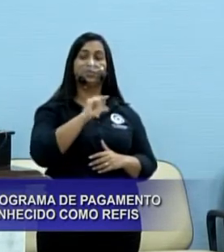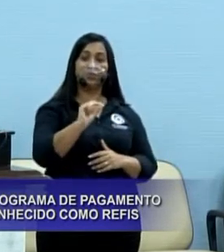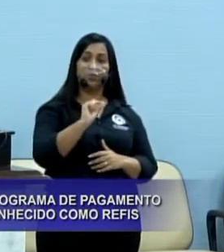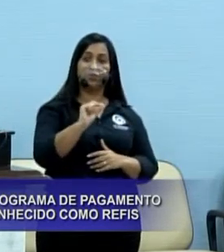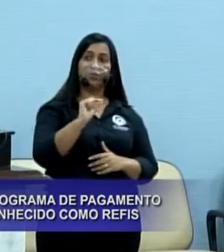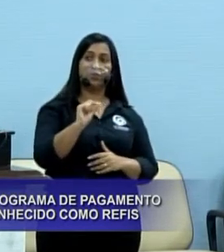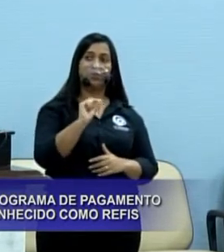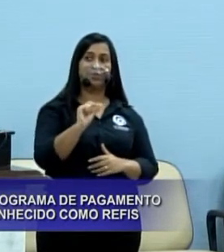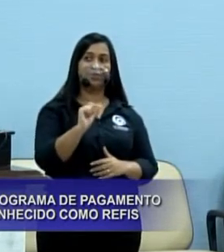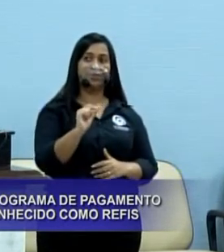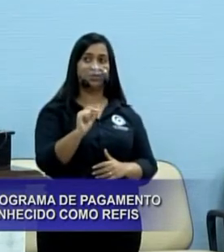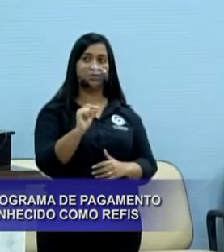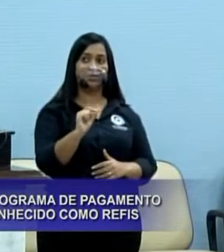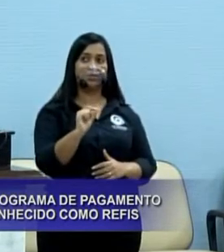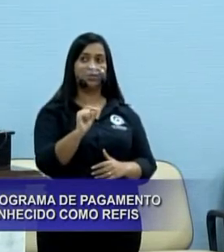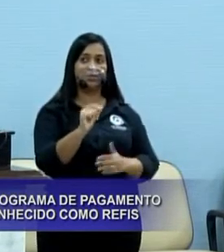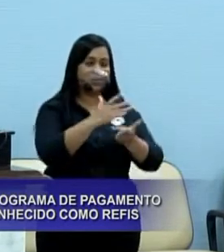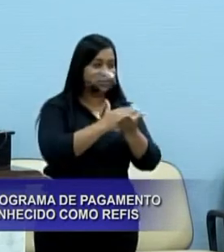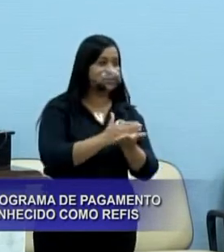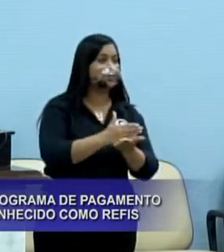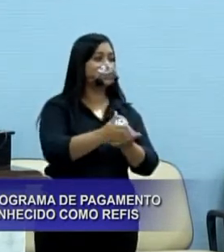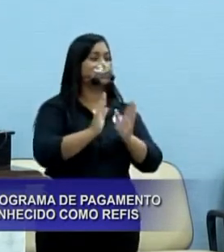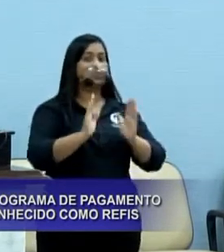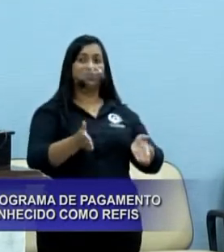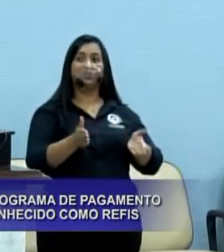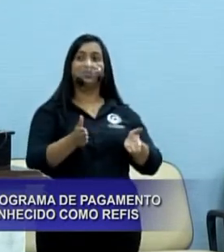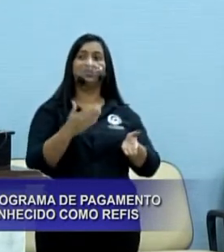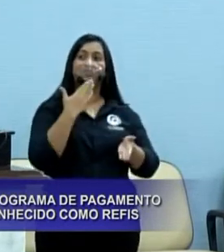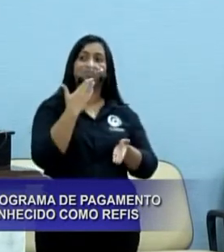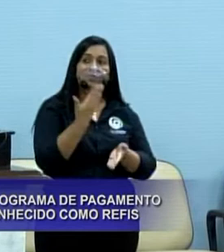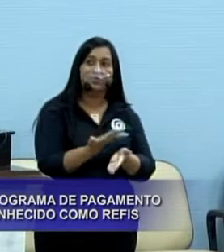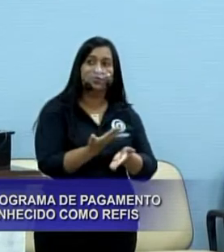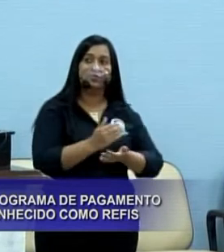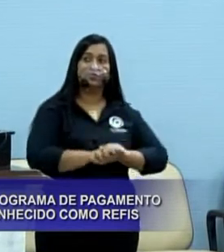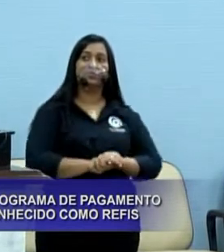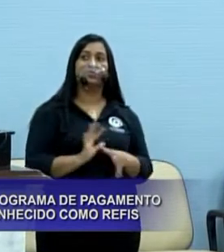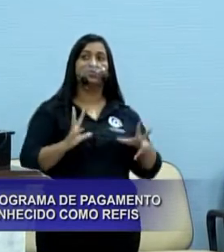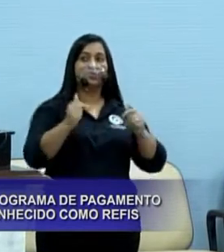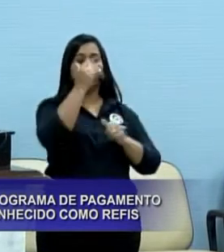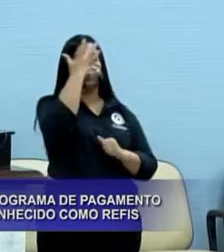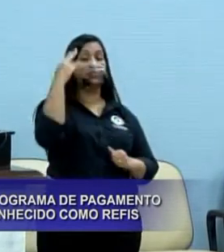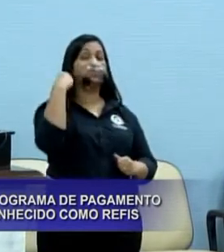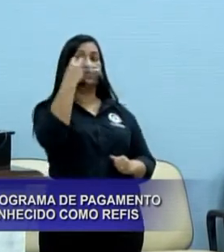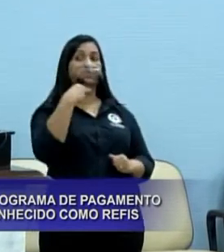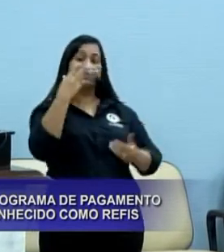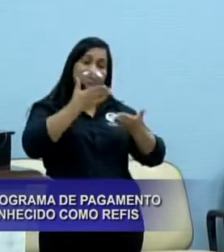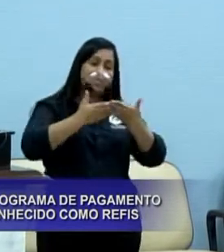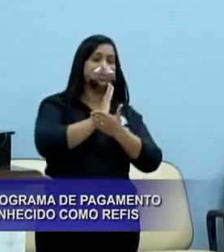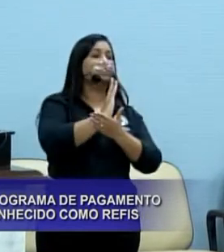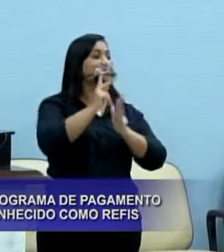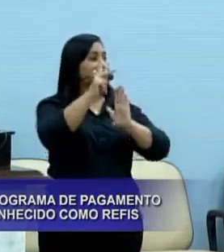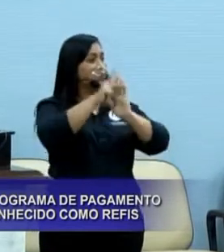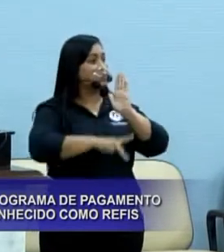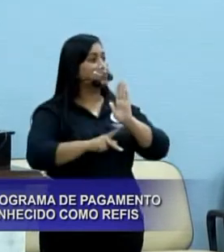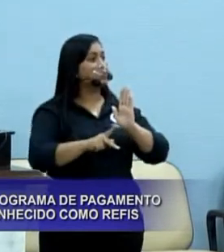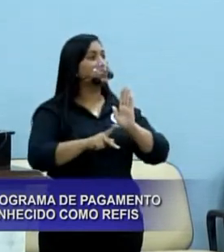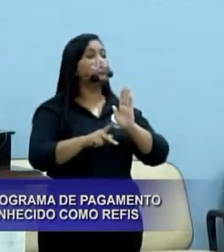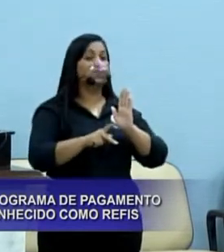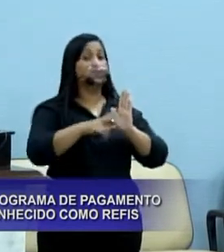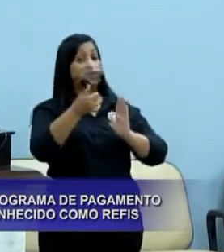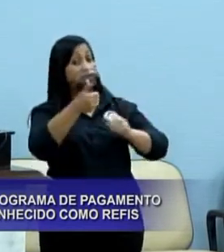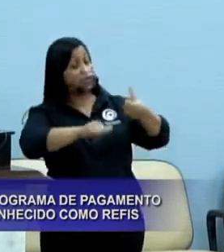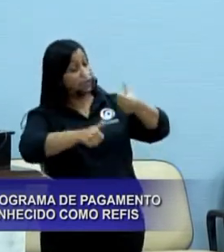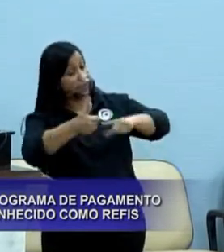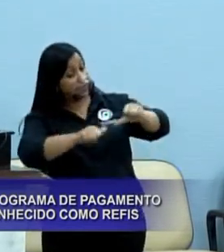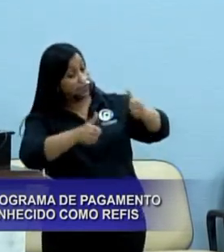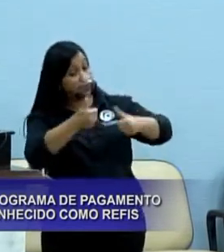enviado, eu creio que de início já faço solicitação a todos os vereadores para que aprovem esse projeto, logicamente vamos avaliar